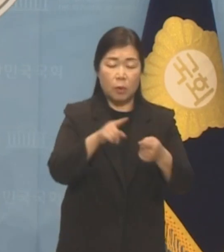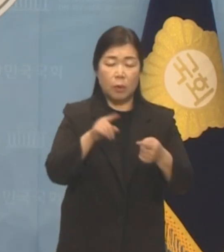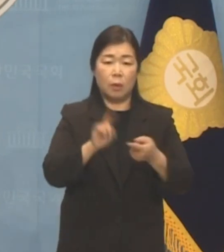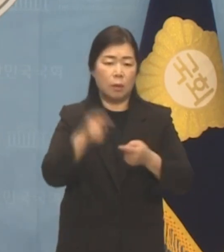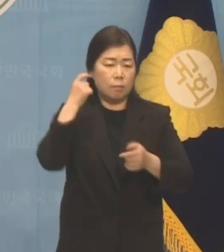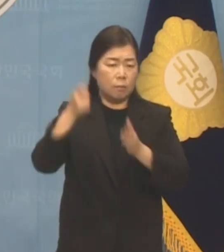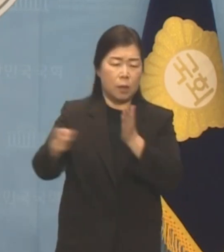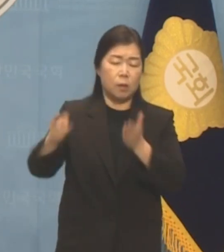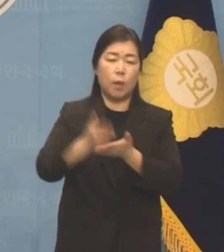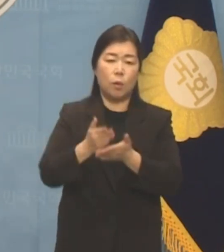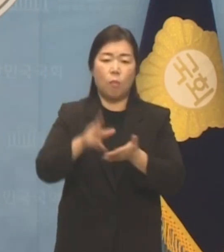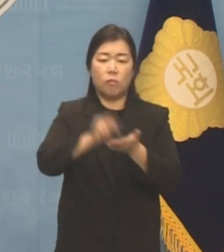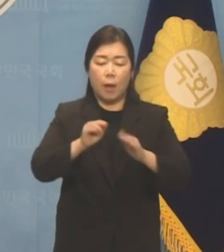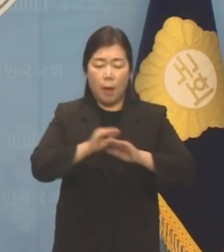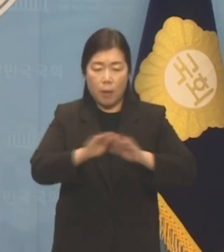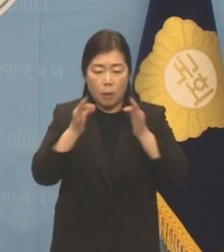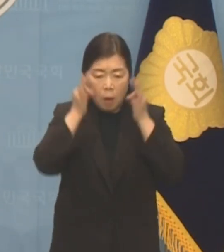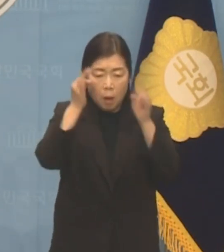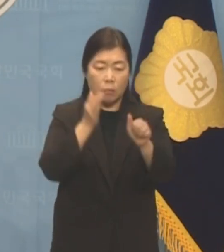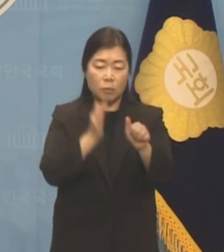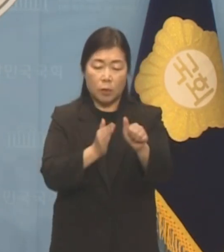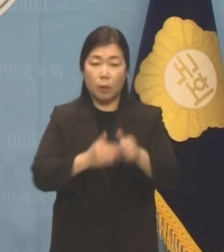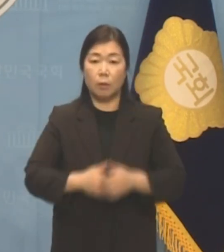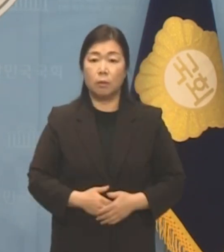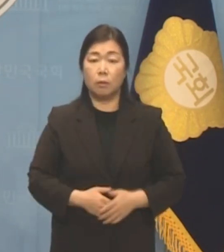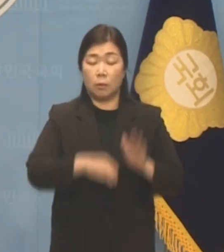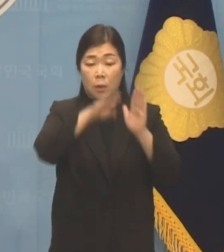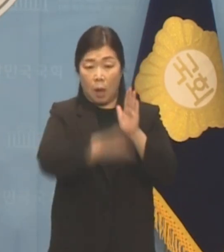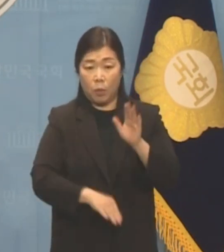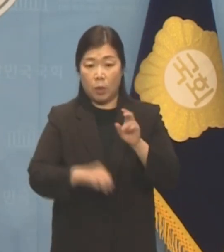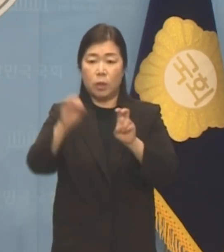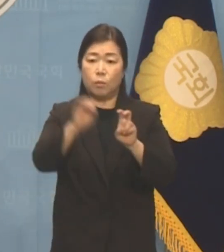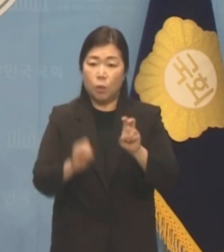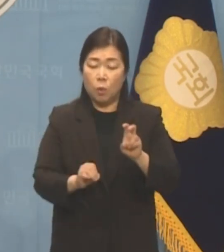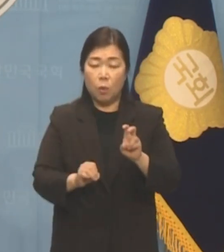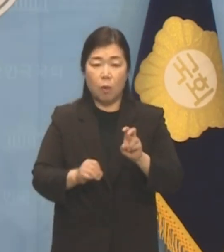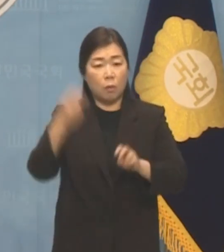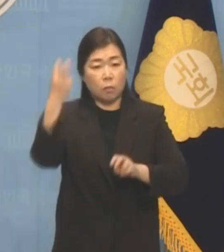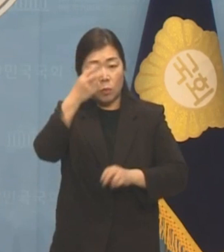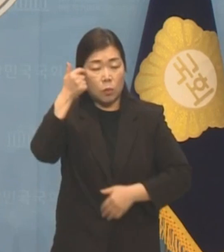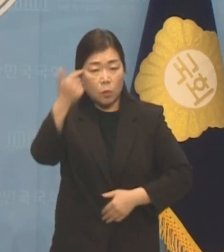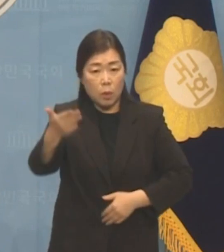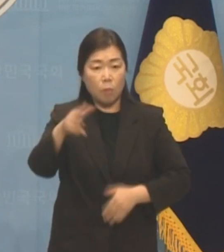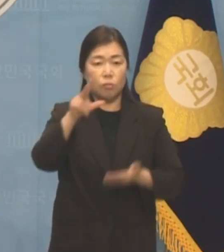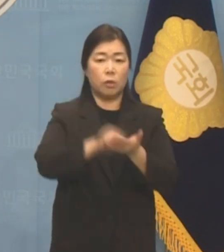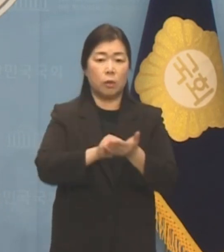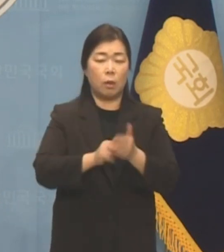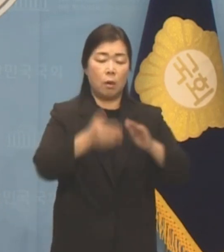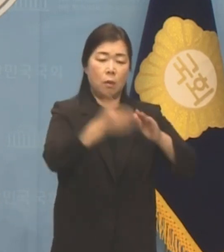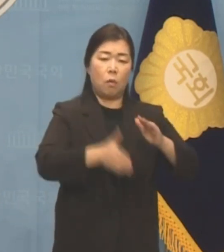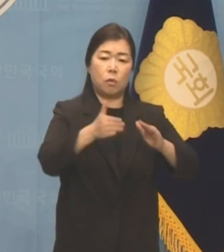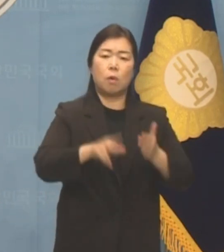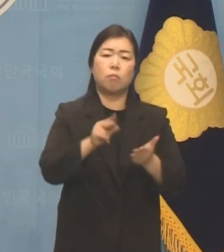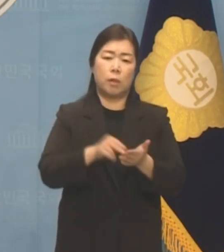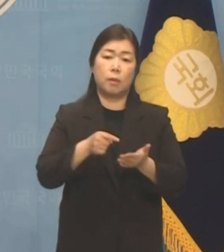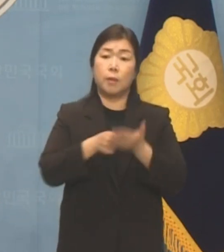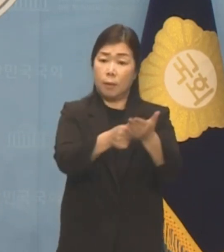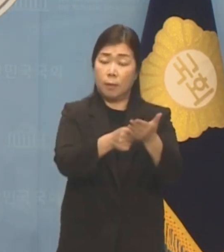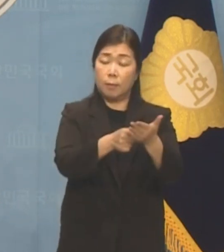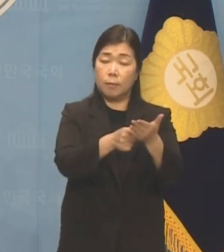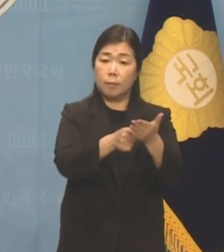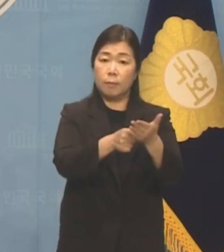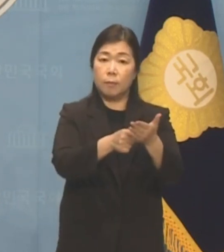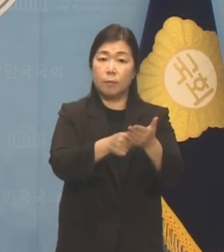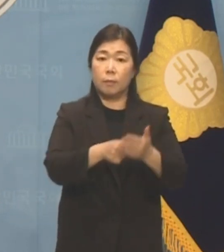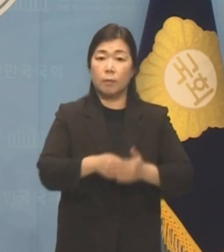나서야 한다는 것이었습니다. 하위 20%, 여론조사 문제 등 공정성의 문제제기가 되고